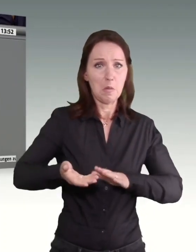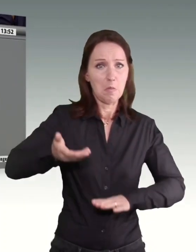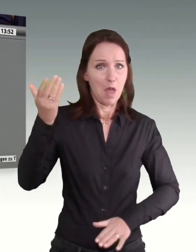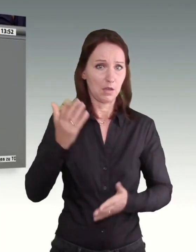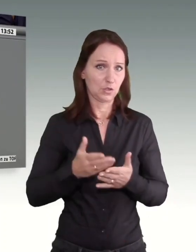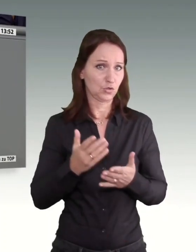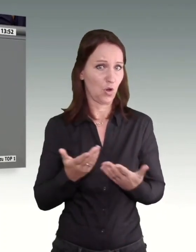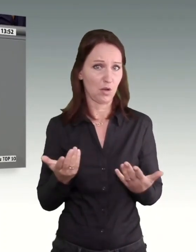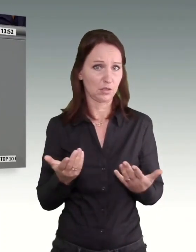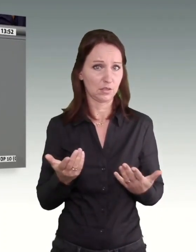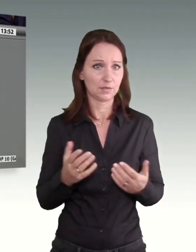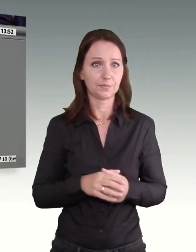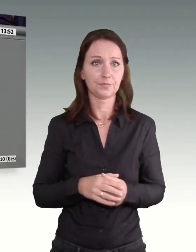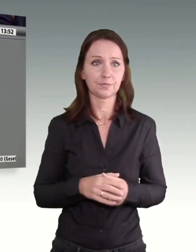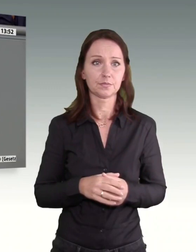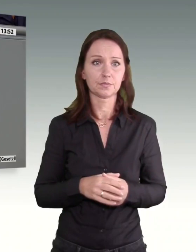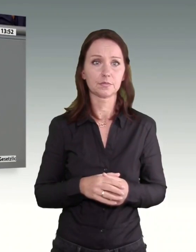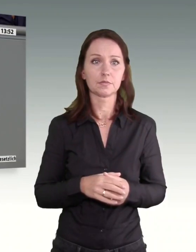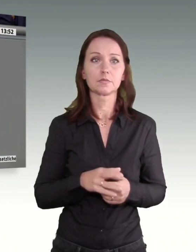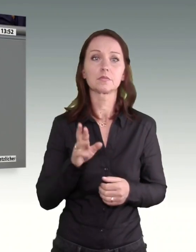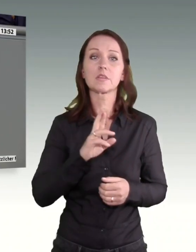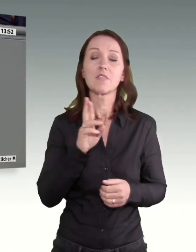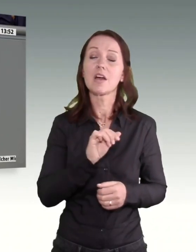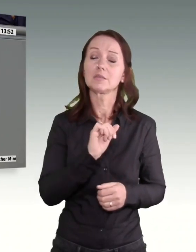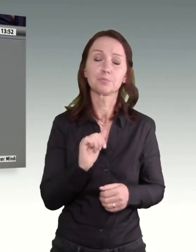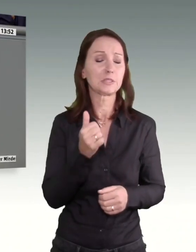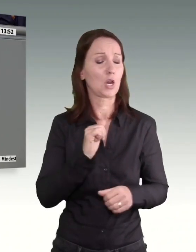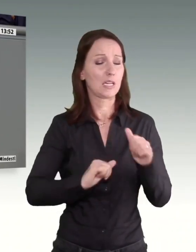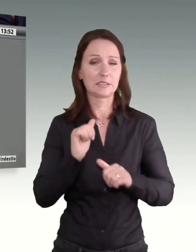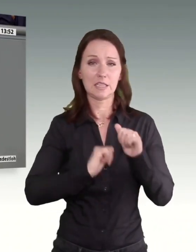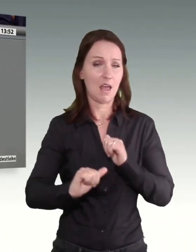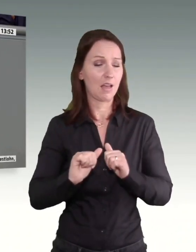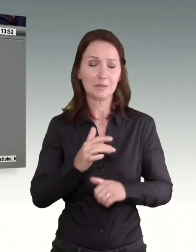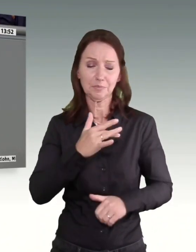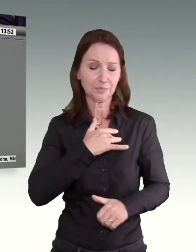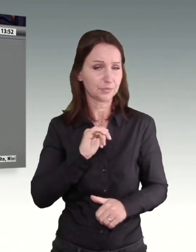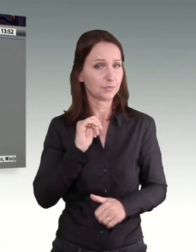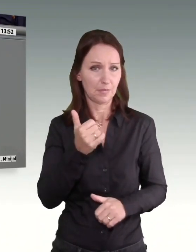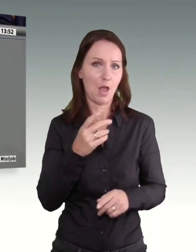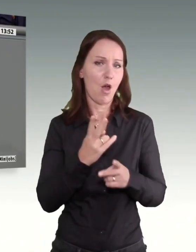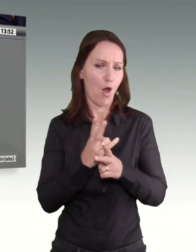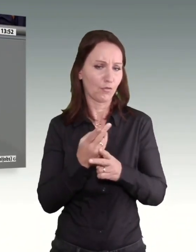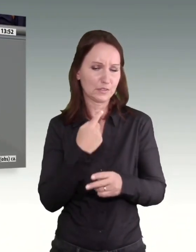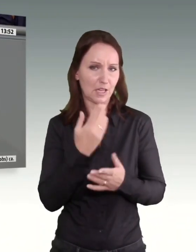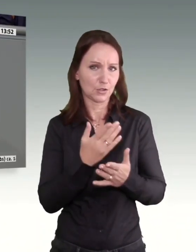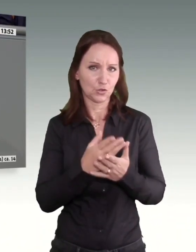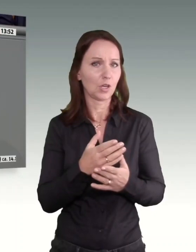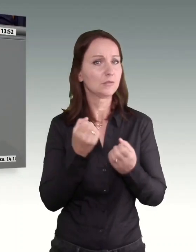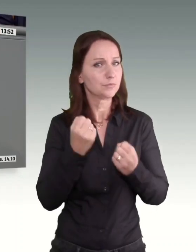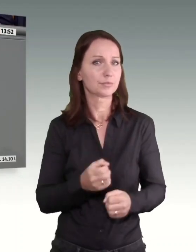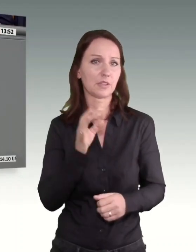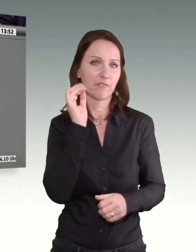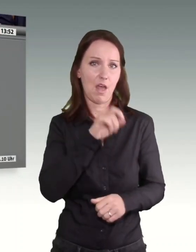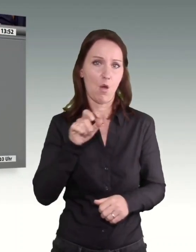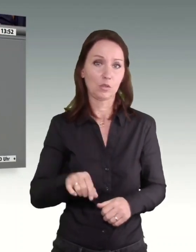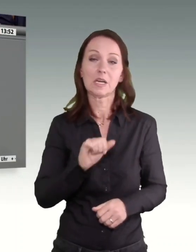besonders darunter leiden, und das wurde heute oftmals erwähnt, sind Frauen, insbesondere Alleinerziehende. In Deutschland ist es